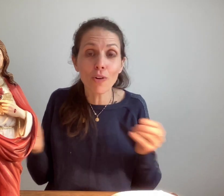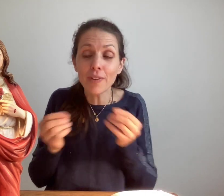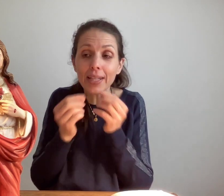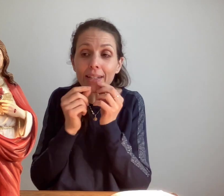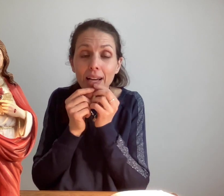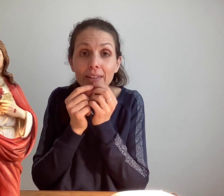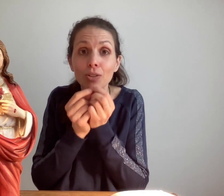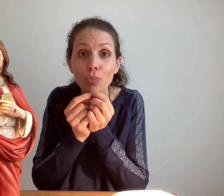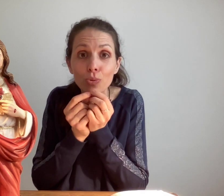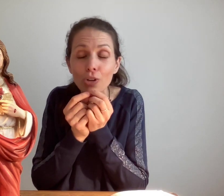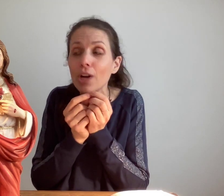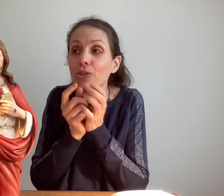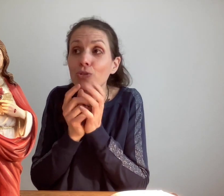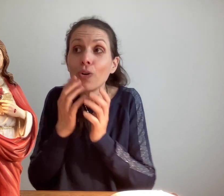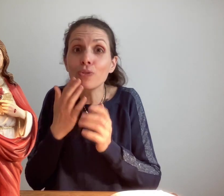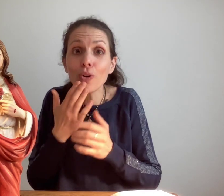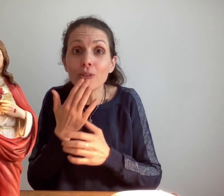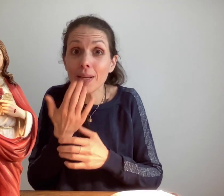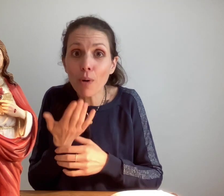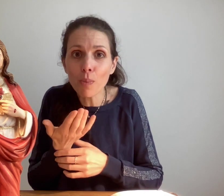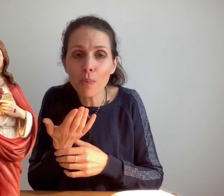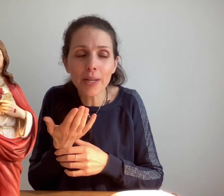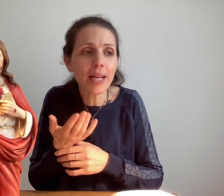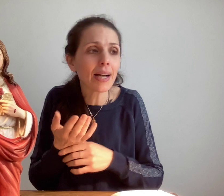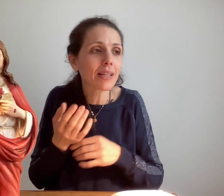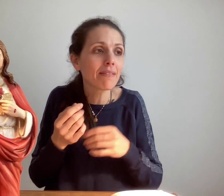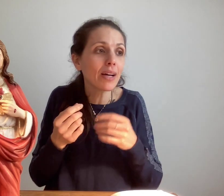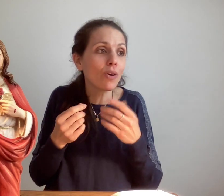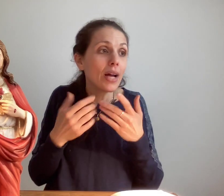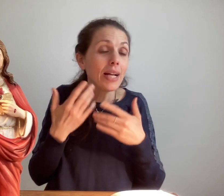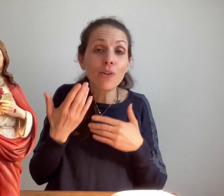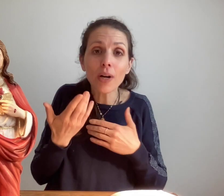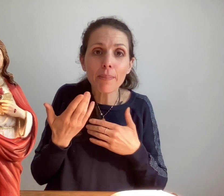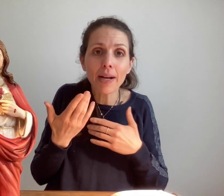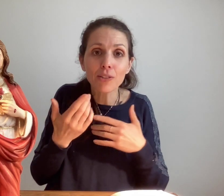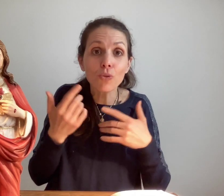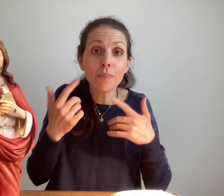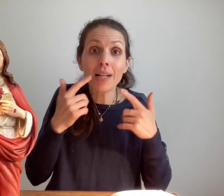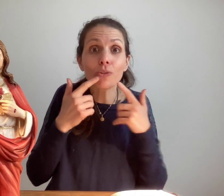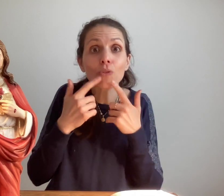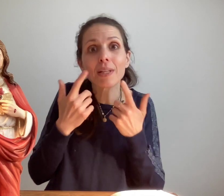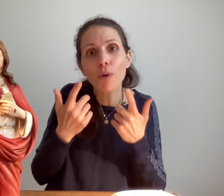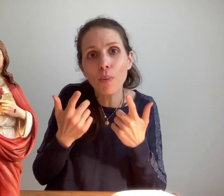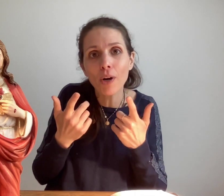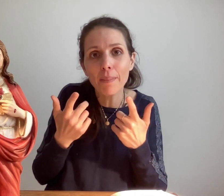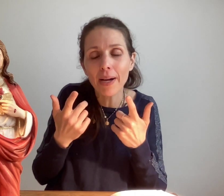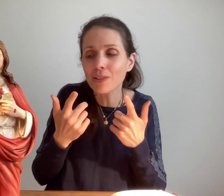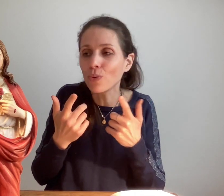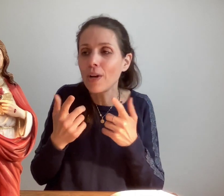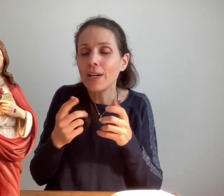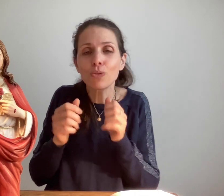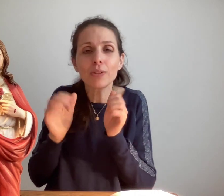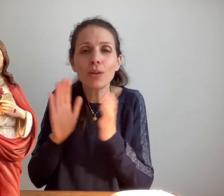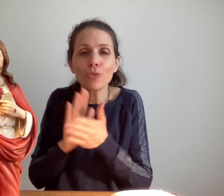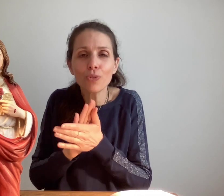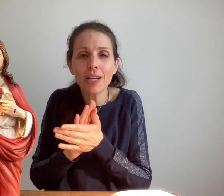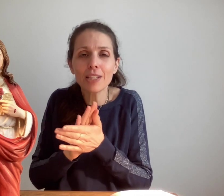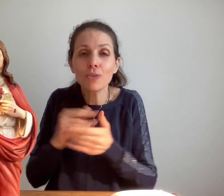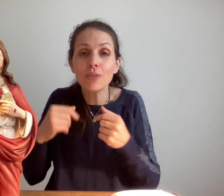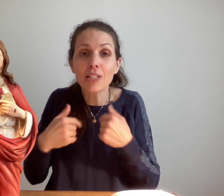en fait à travers nos bouches Dieu entend ses propres prières à travers nos réparations et bien il entend ses propres réparations donc dès qu'on s'unit à Jésus c'est